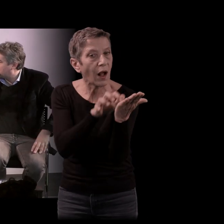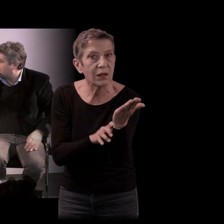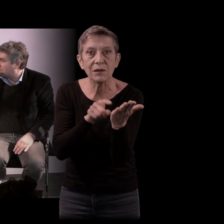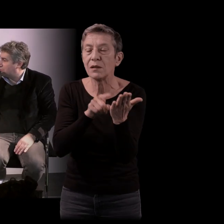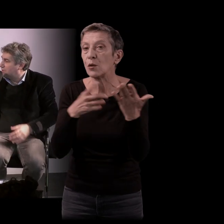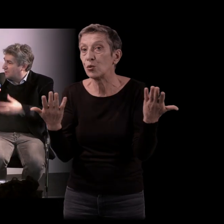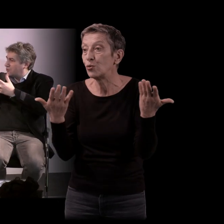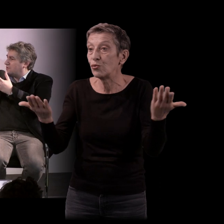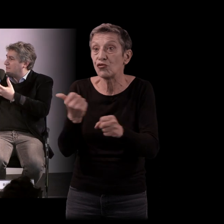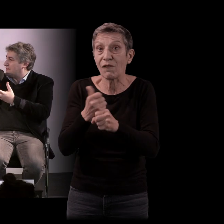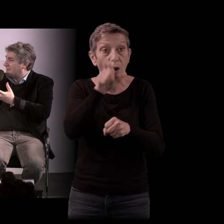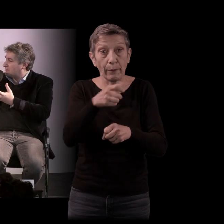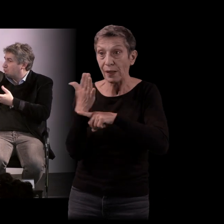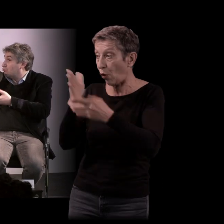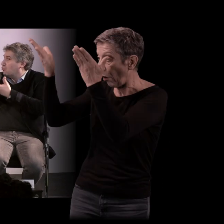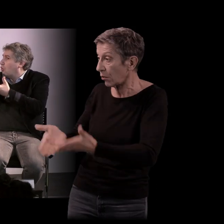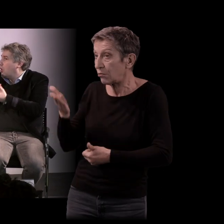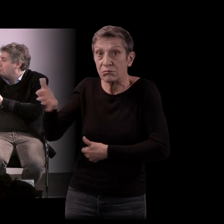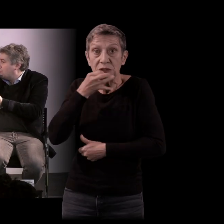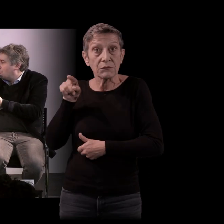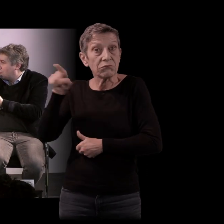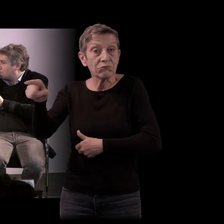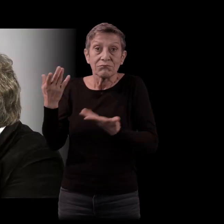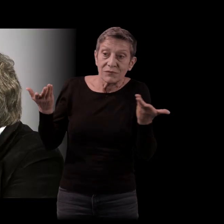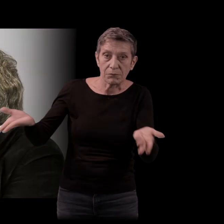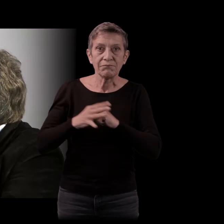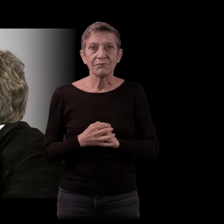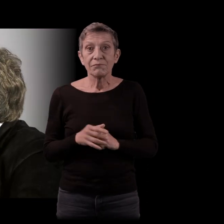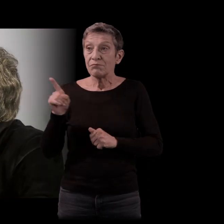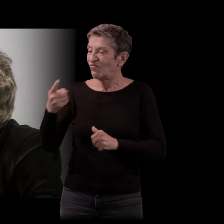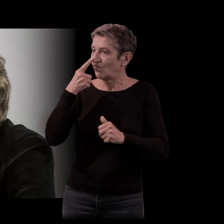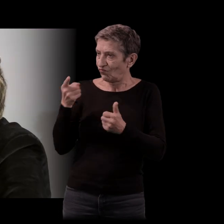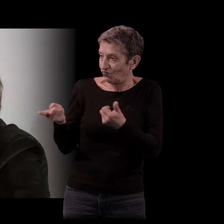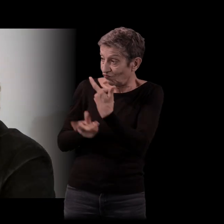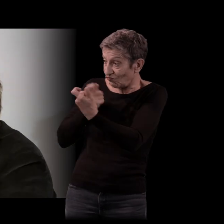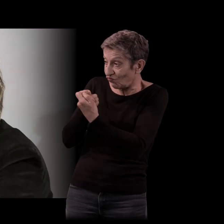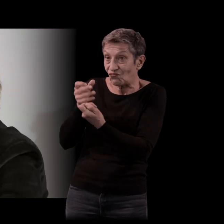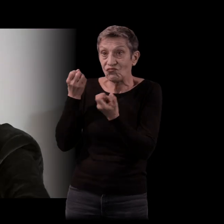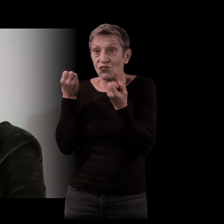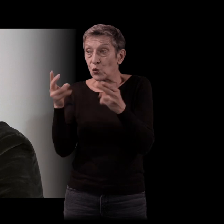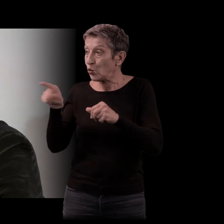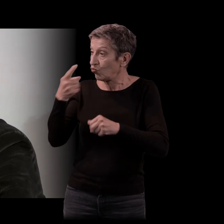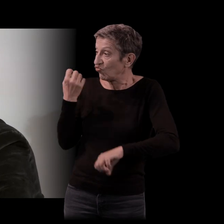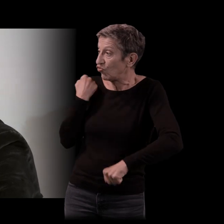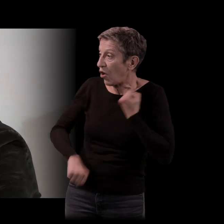présentations. Est-ce que ces étiquettes, elles vous vont en tant que telles, ou elles vous gênent un peu quand même, et vous les trouvez un peu, allez on va dire réductrices